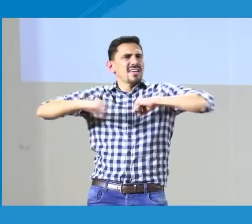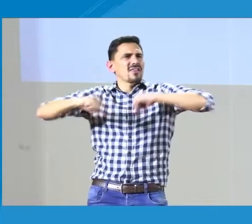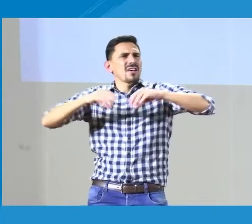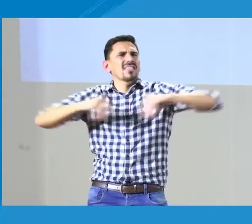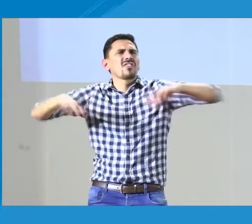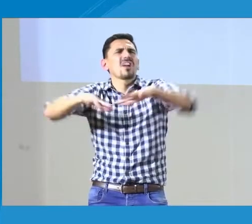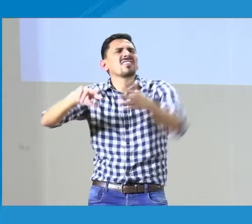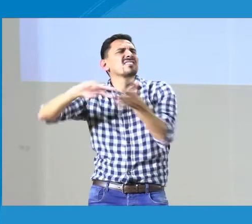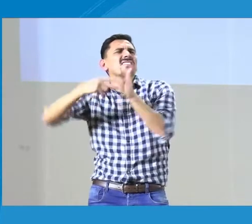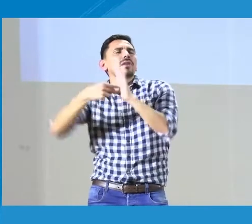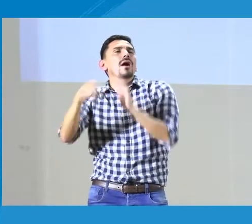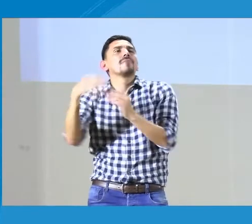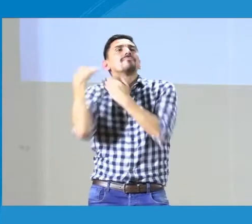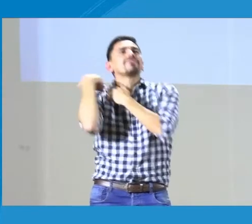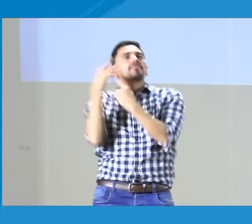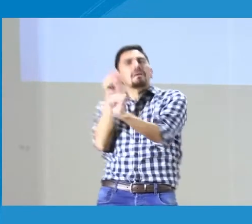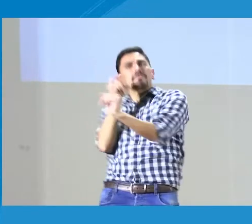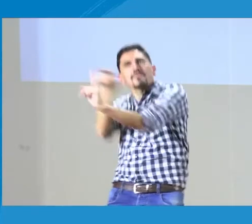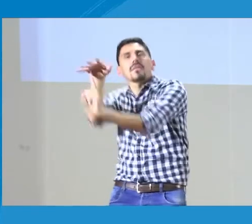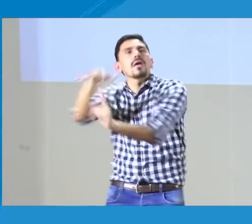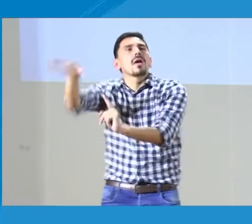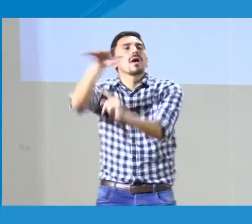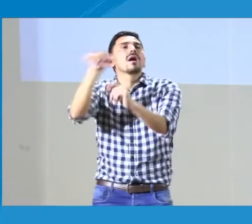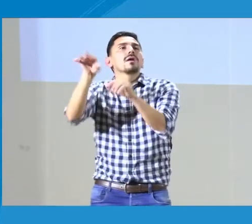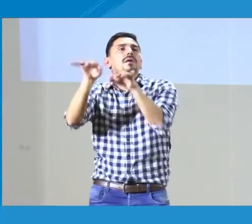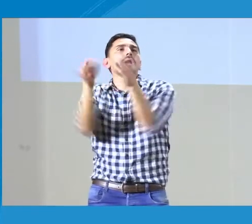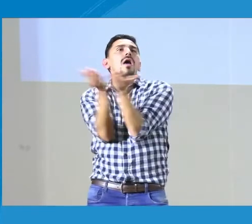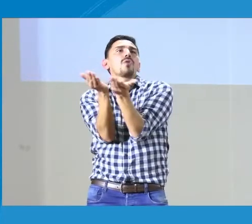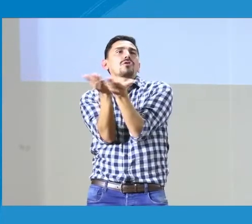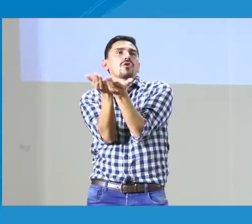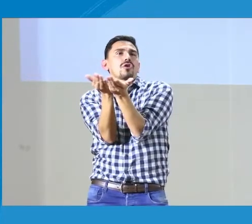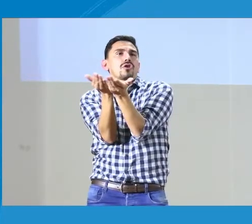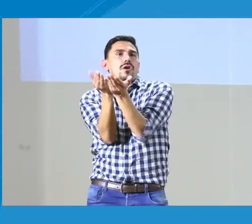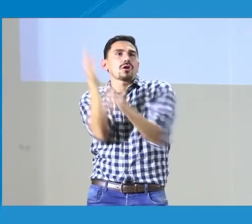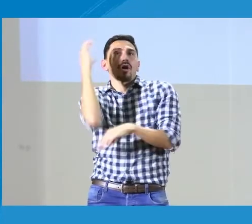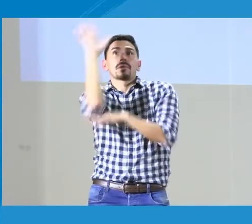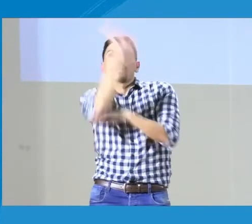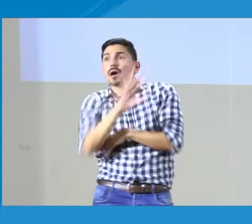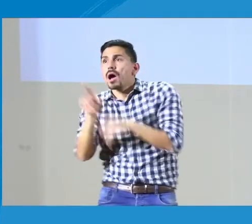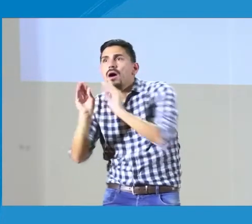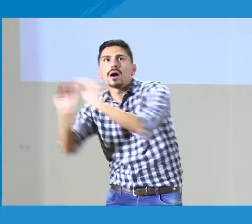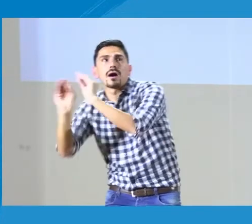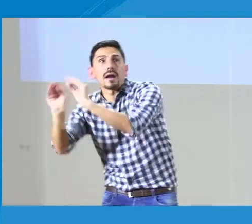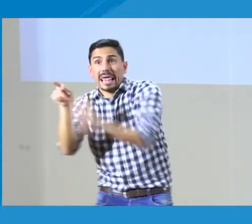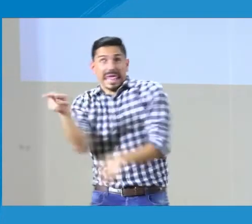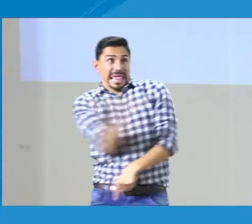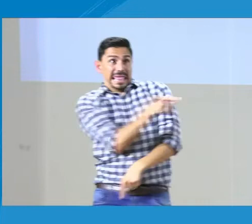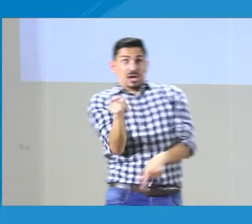territorial, entonces en esta gestión territorial estamos enfocados a la educación.